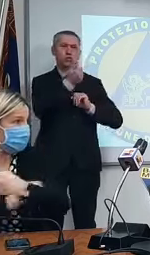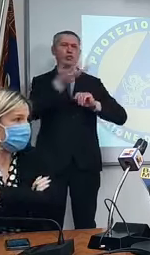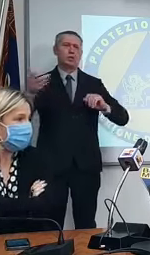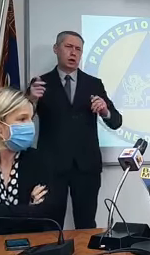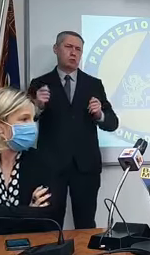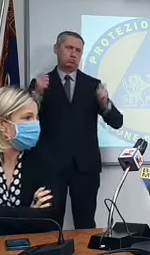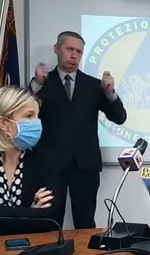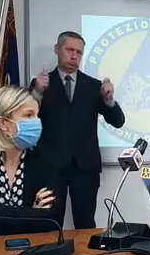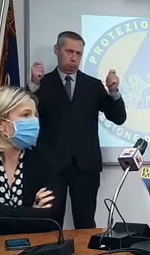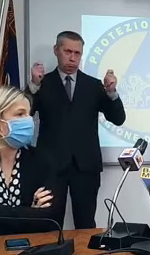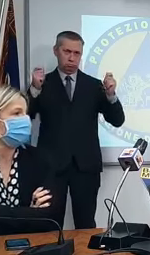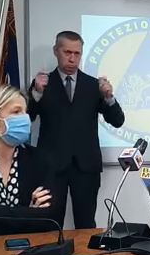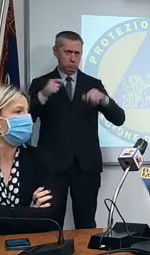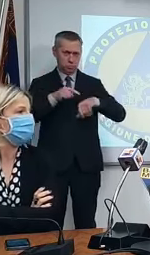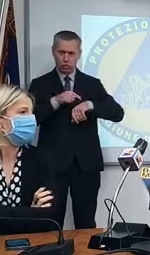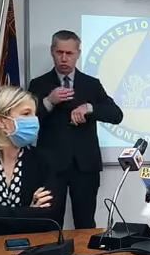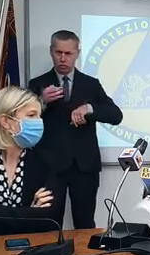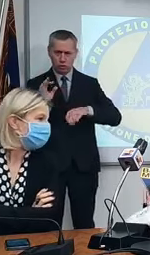Siamo giusti?